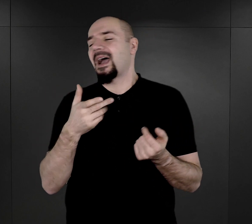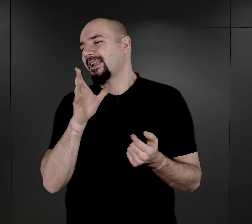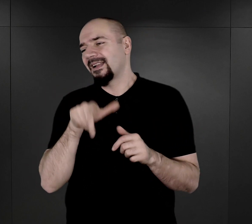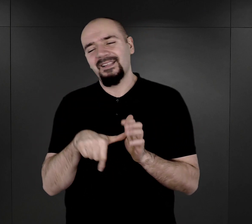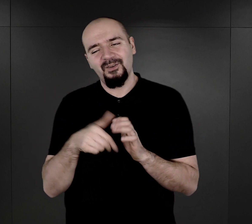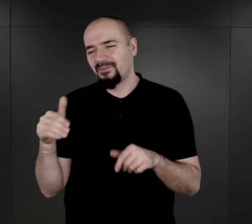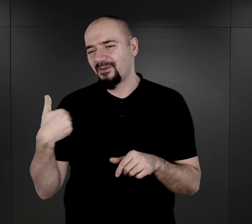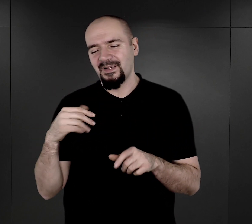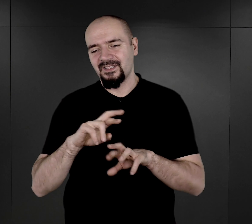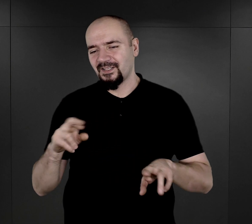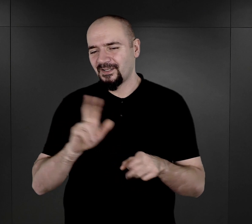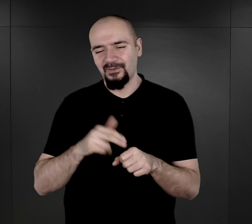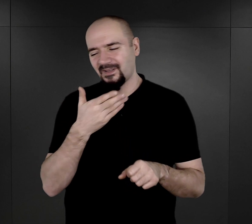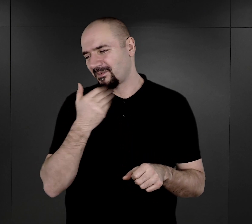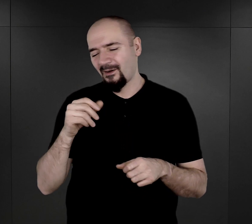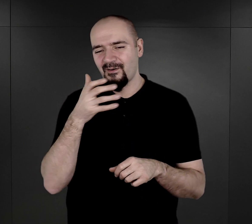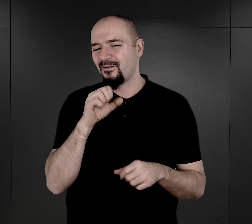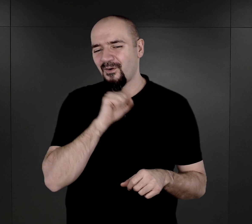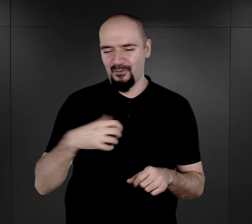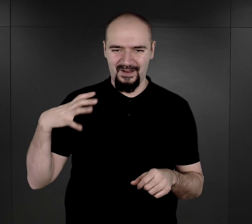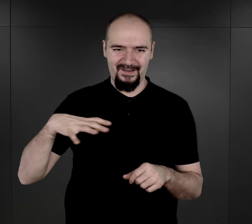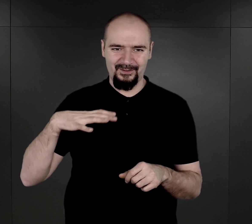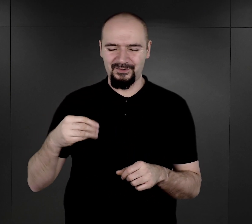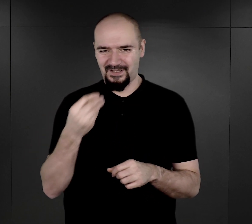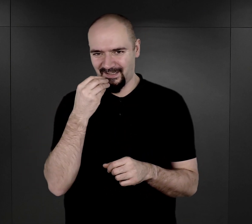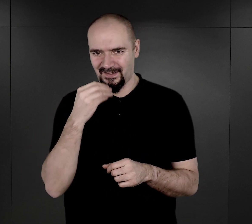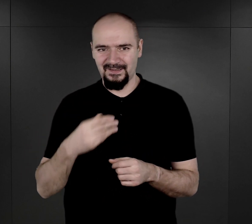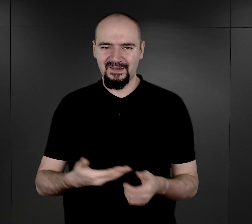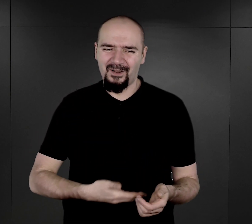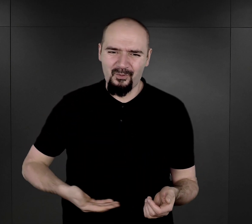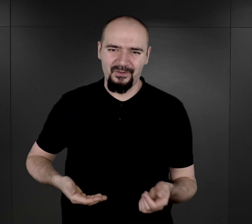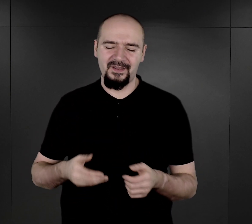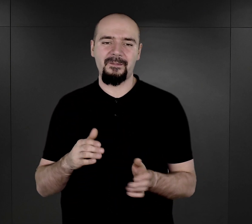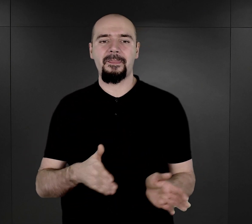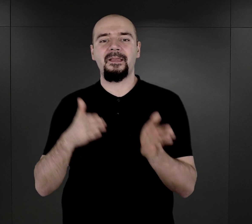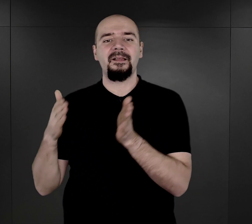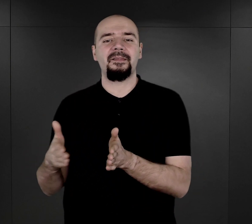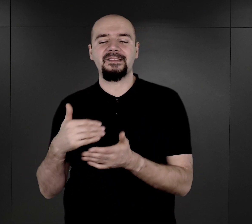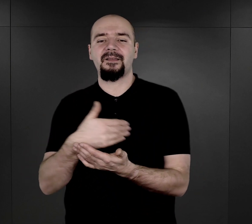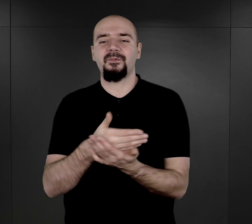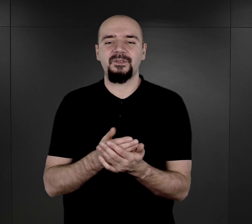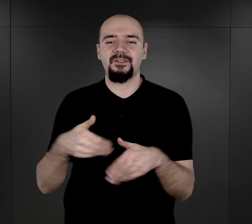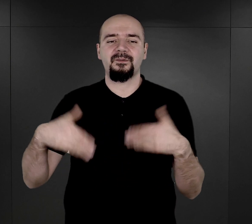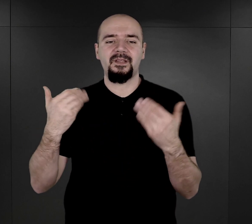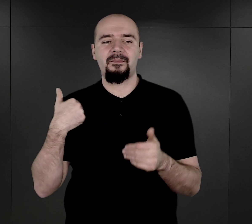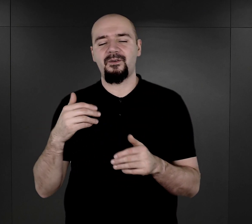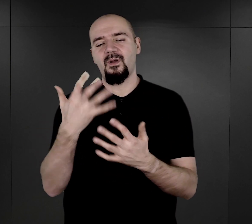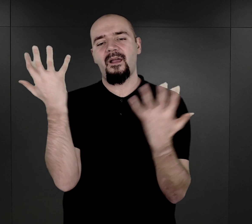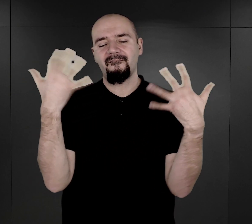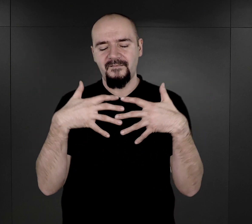żadnej wartości. Kolejnym elementem dnia był wieczór i ponowne przeliczanie. Zdarzało